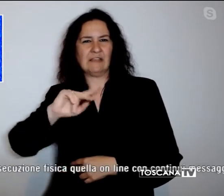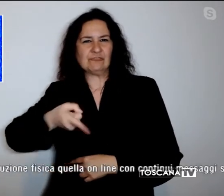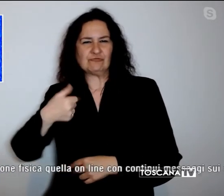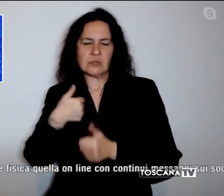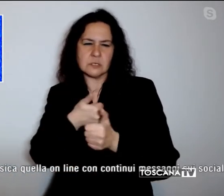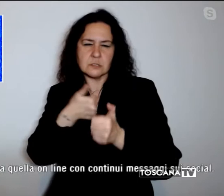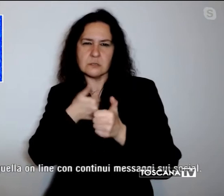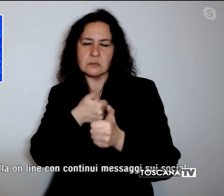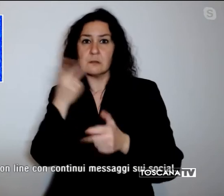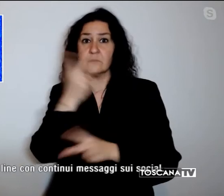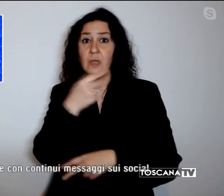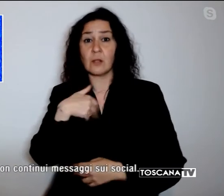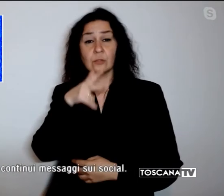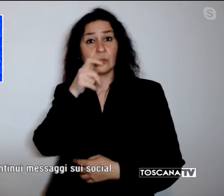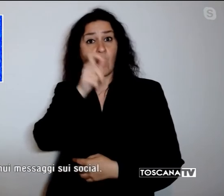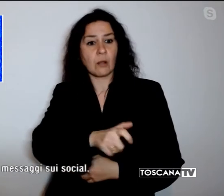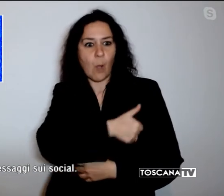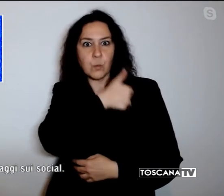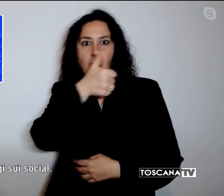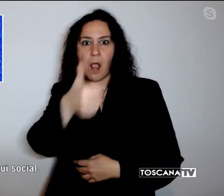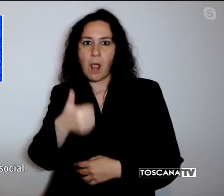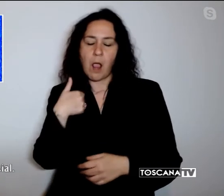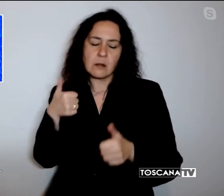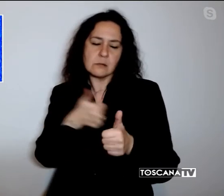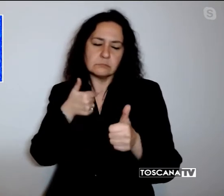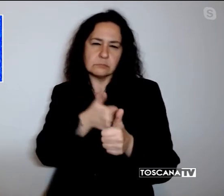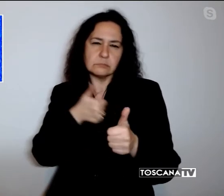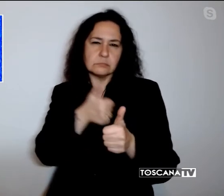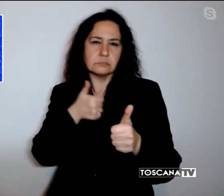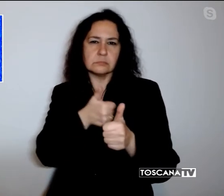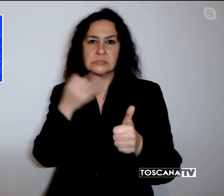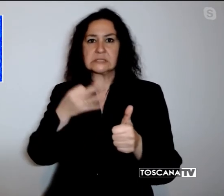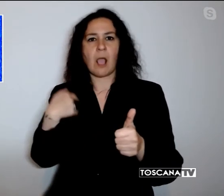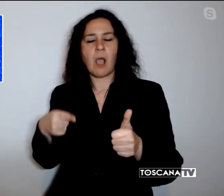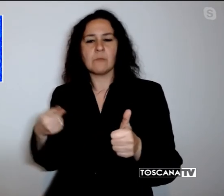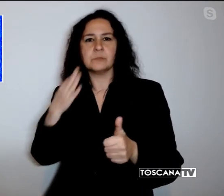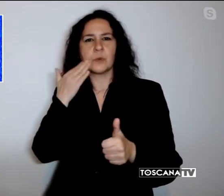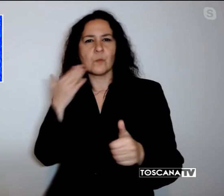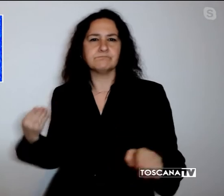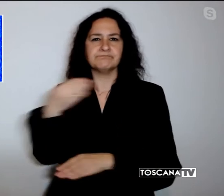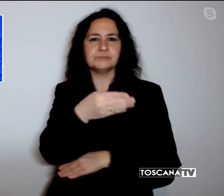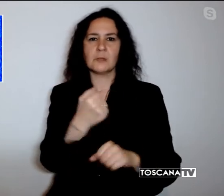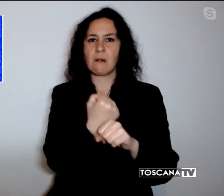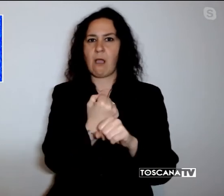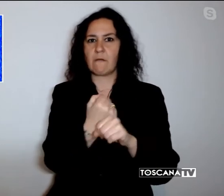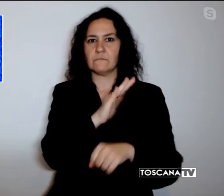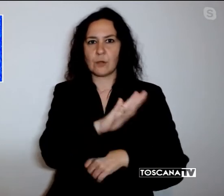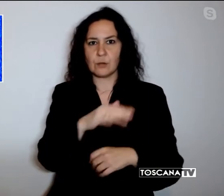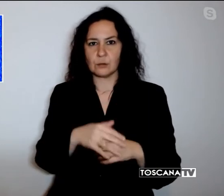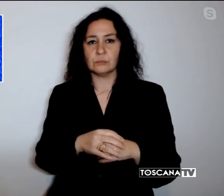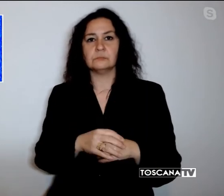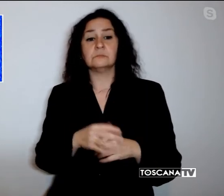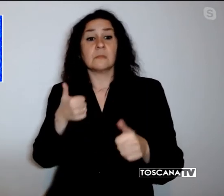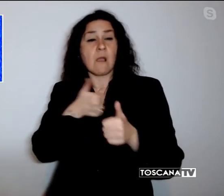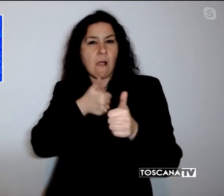pedinata e si vedeva arrivare l'uomo nel posto di lavoro. Accanto alla persecuzione fisica quella